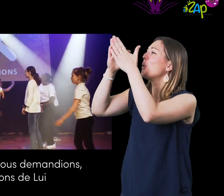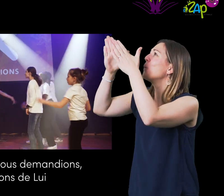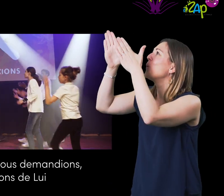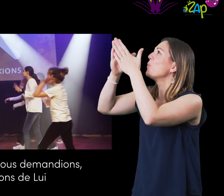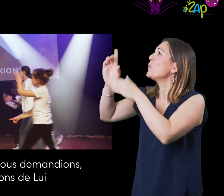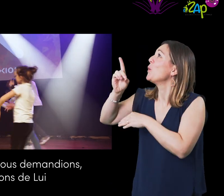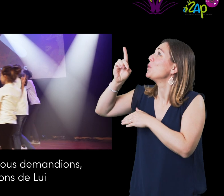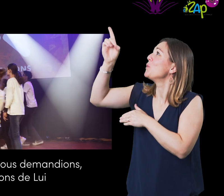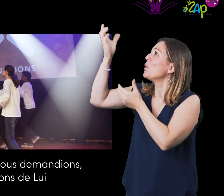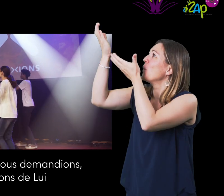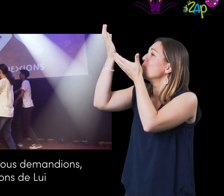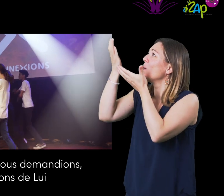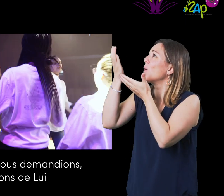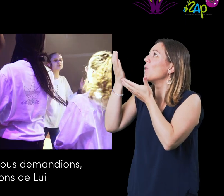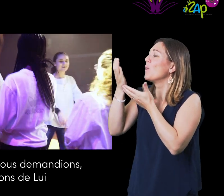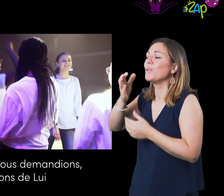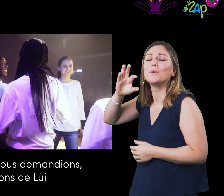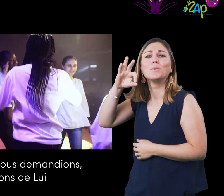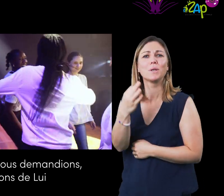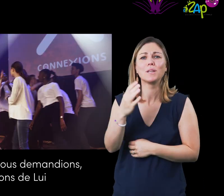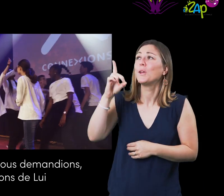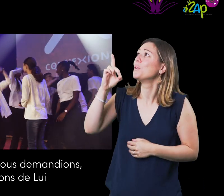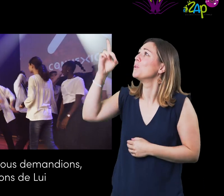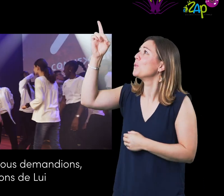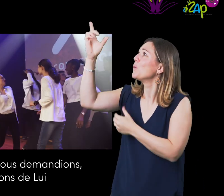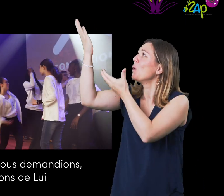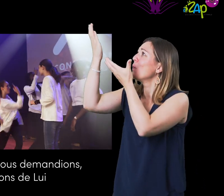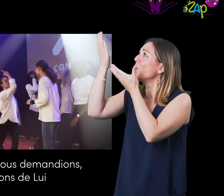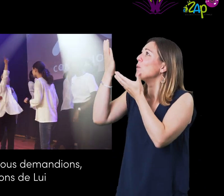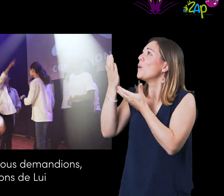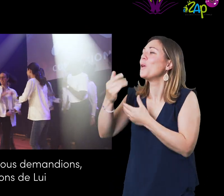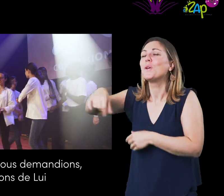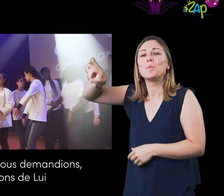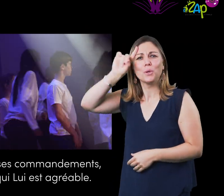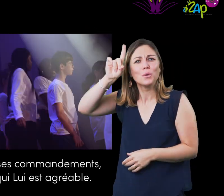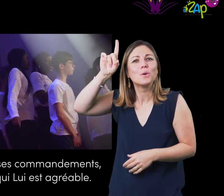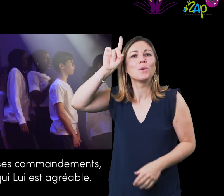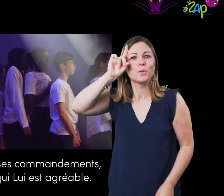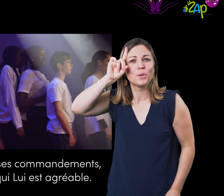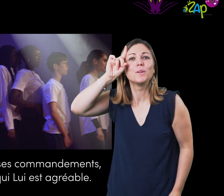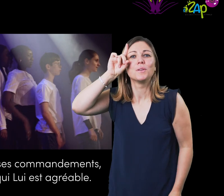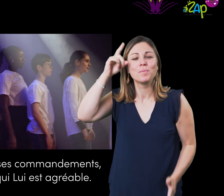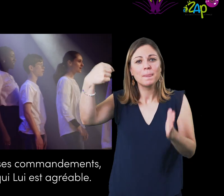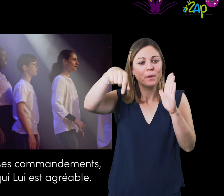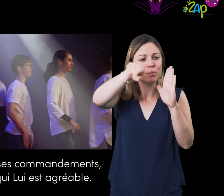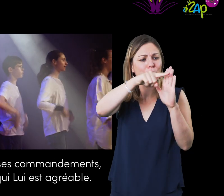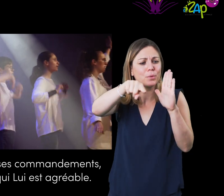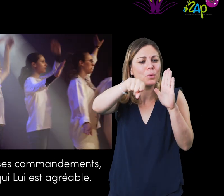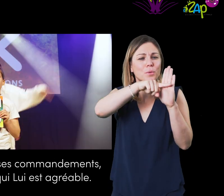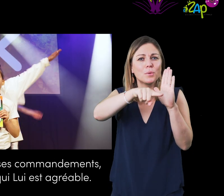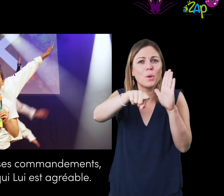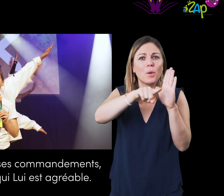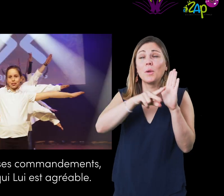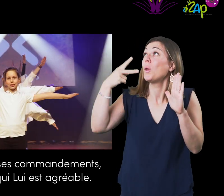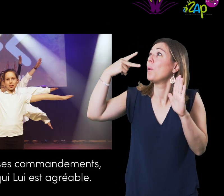Nous le recevons de lui Nous le recevons de lui Parce que nous gardons ses